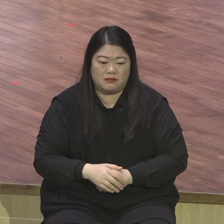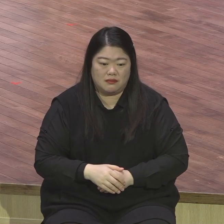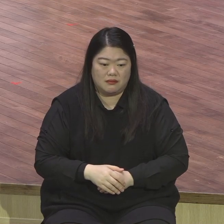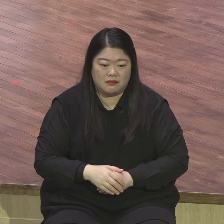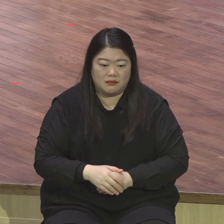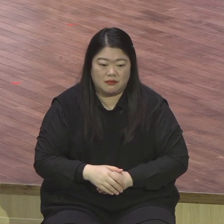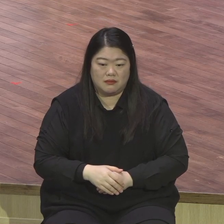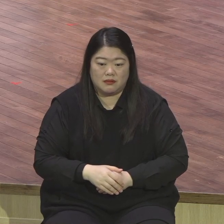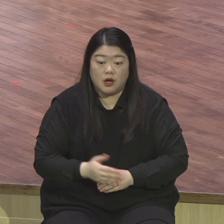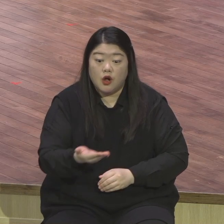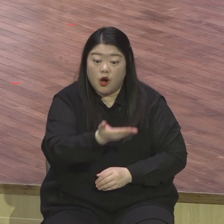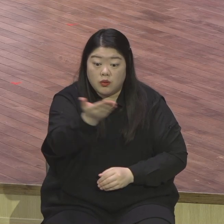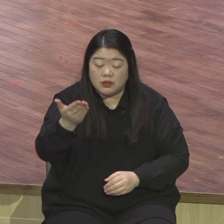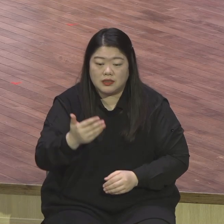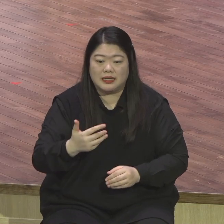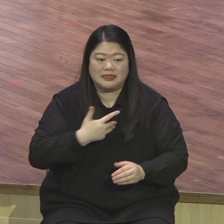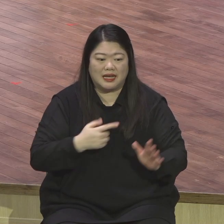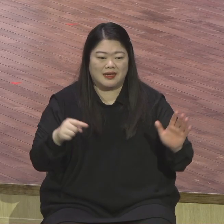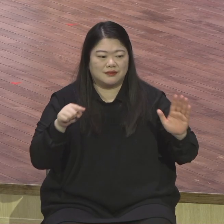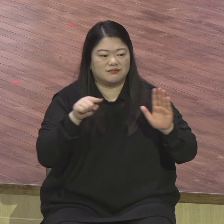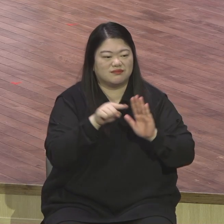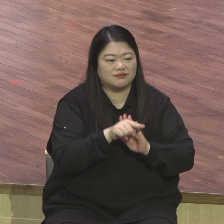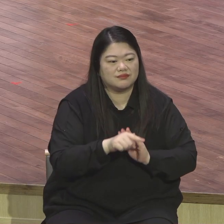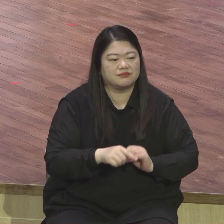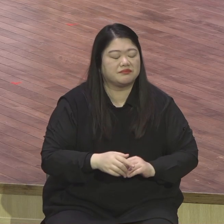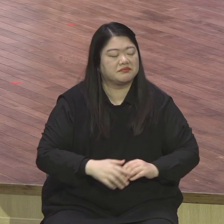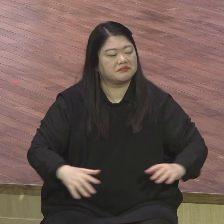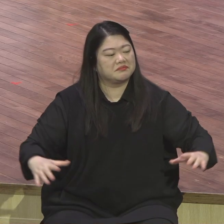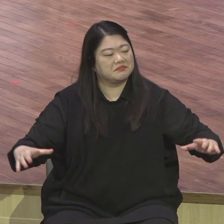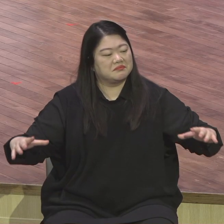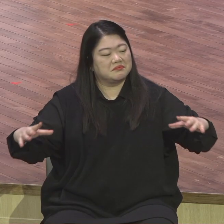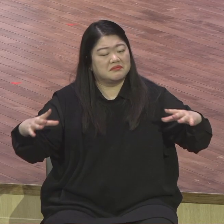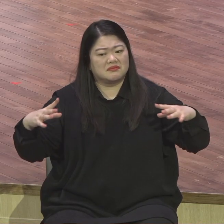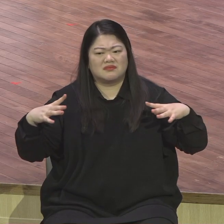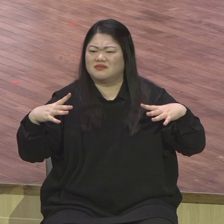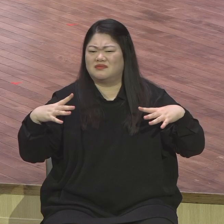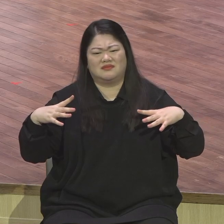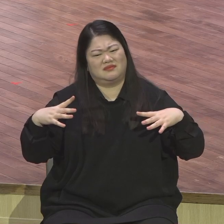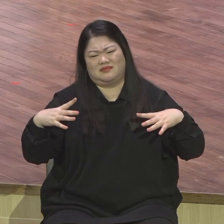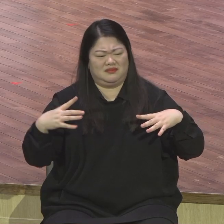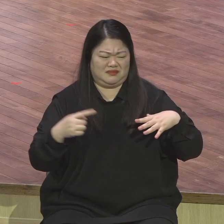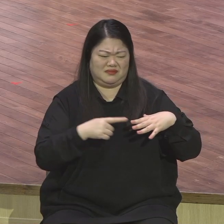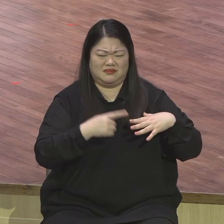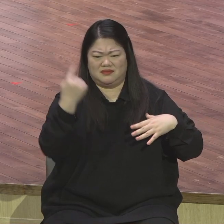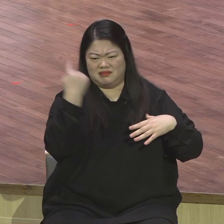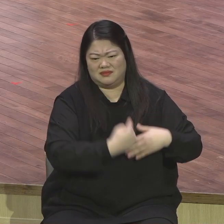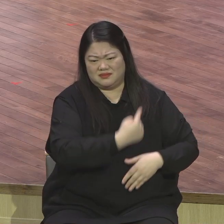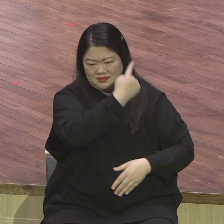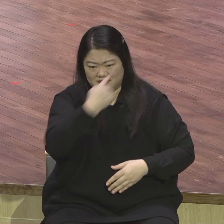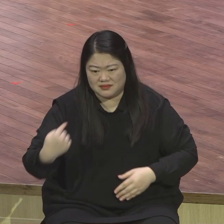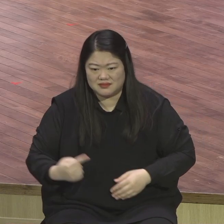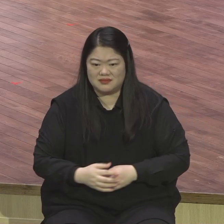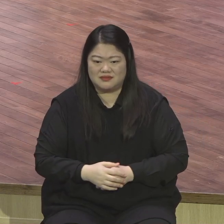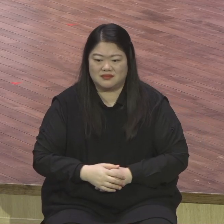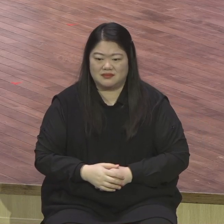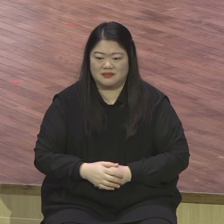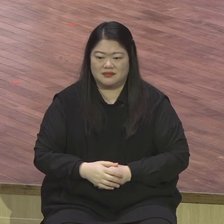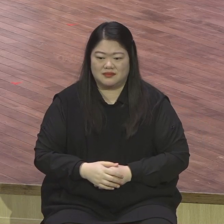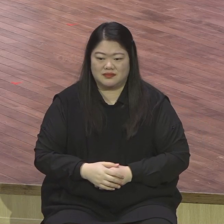가든지 화목하게 하는 잘난 척하지 말고 언제나 화목하게 고기 피우지 말고 주장하지 말고 언제나 화목하게 하는